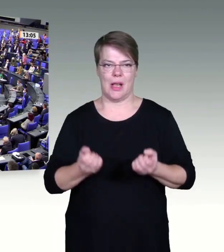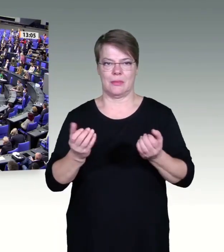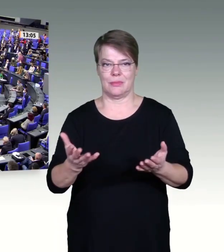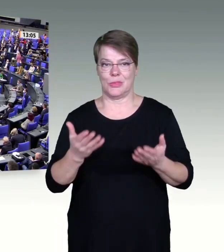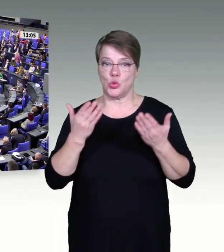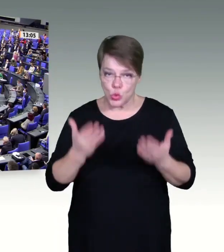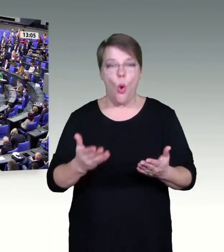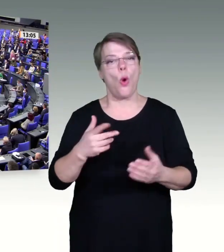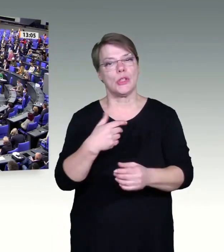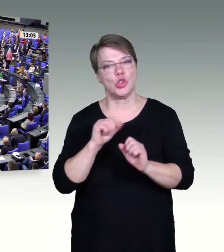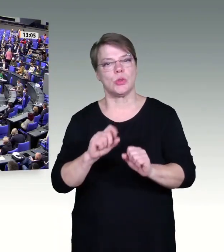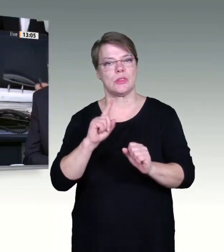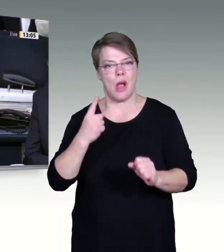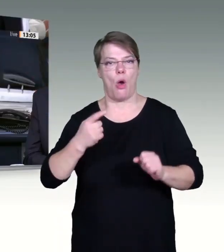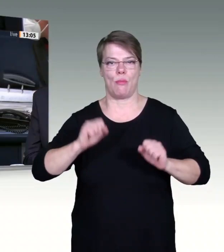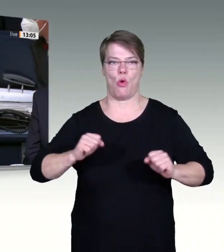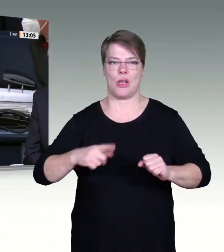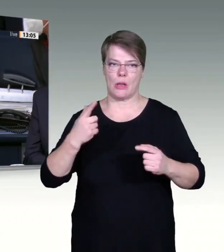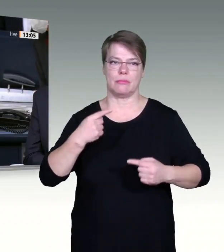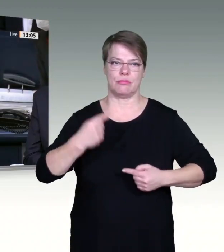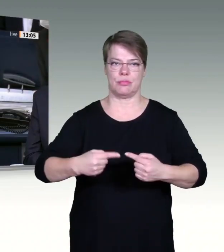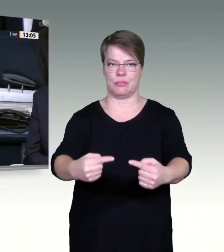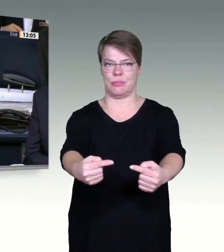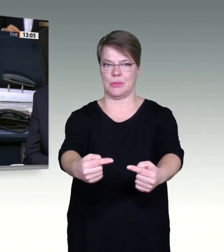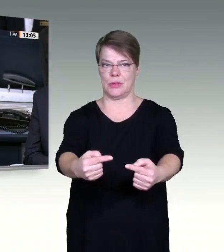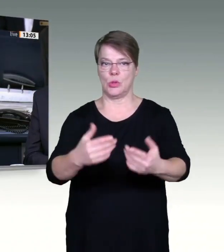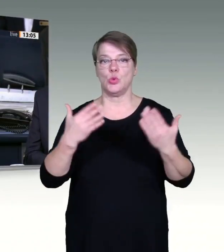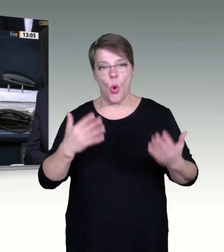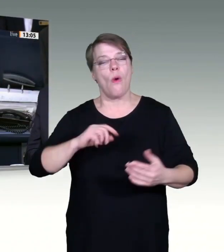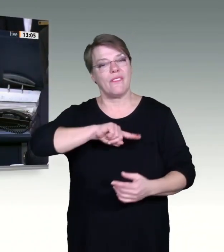Nächste Rednerin für die FDP-Fraktion Katrin Helling-Plahr.